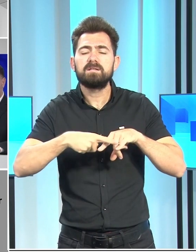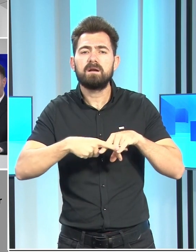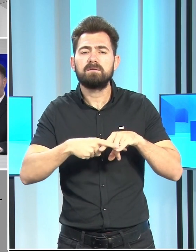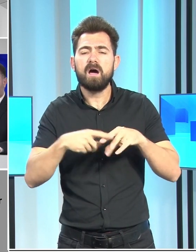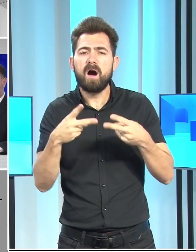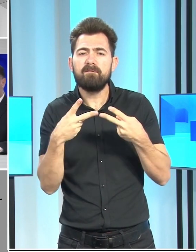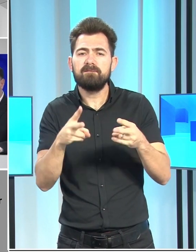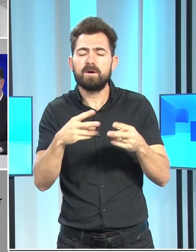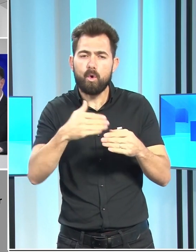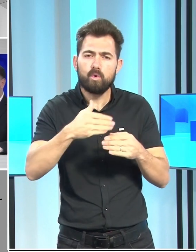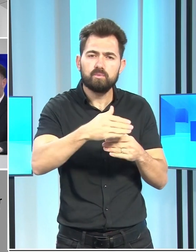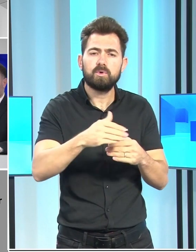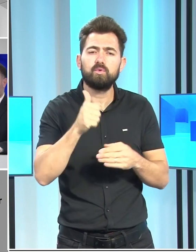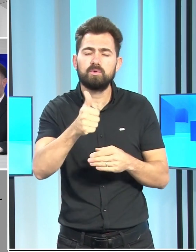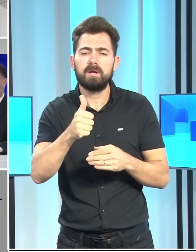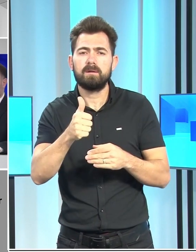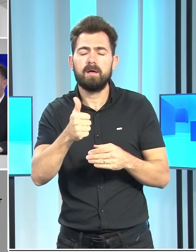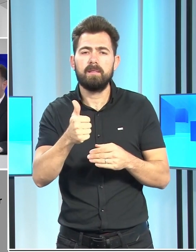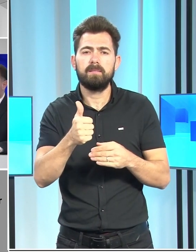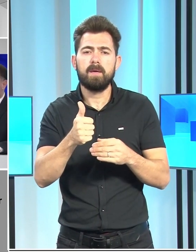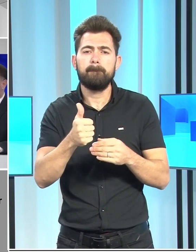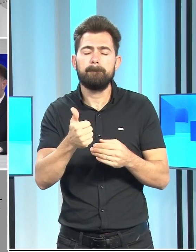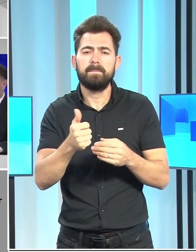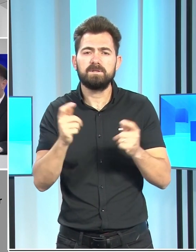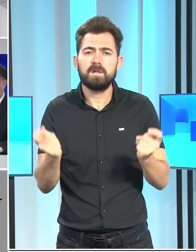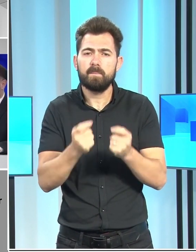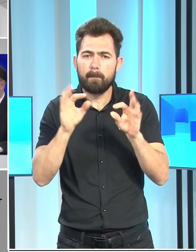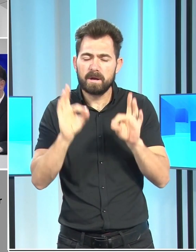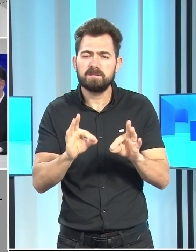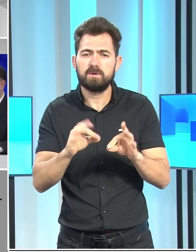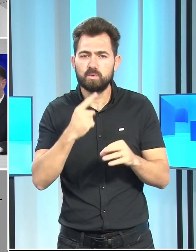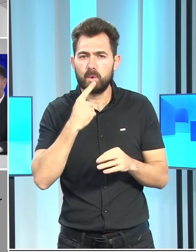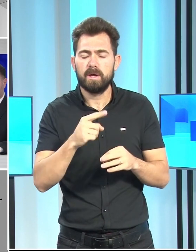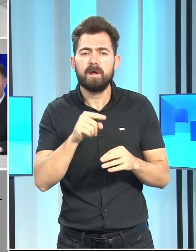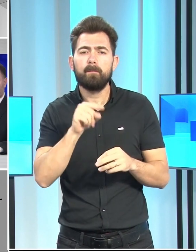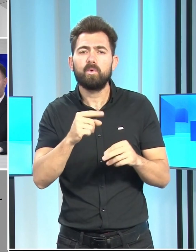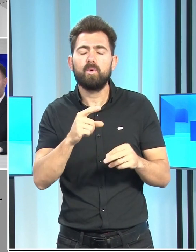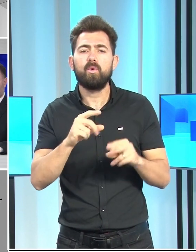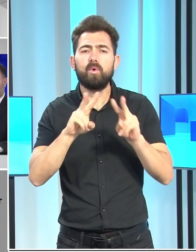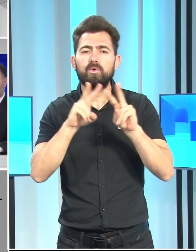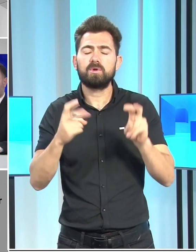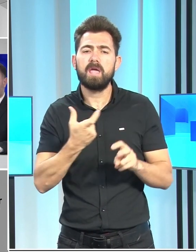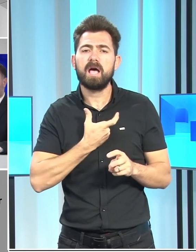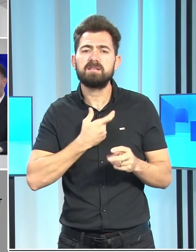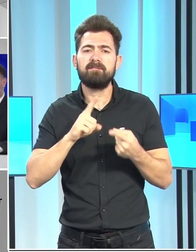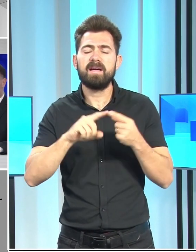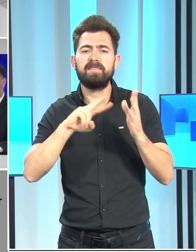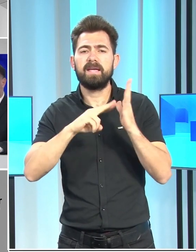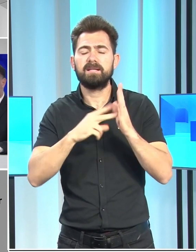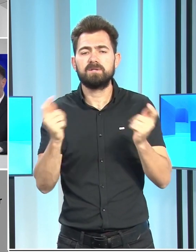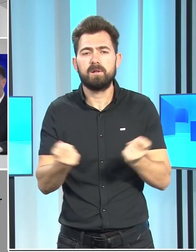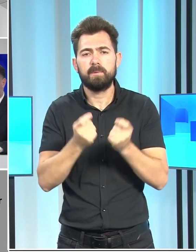yürürlüğe gireceğini belirterek, bu konuda yasal ve teknik çalışmaların tamamlandığını